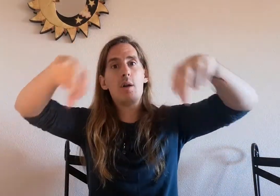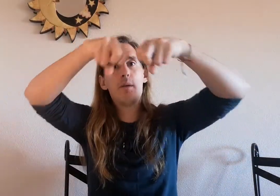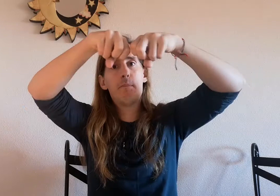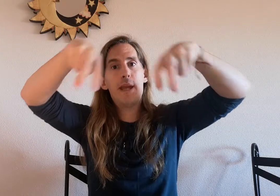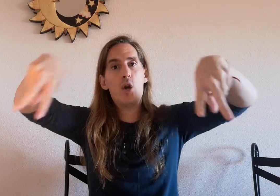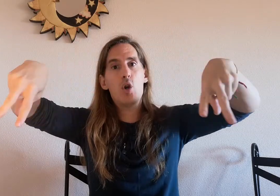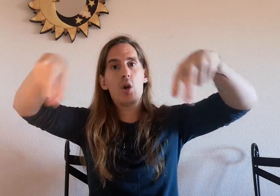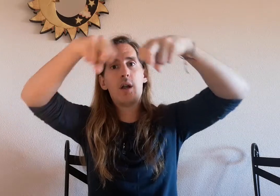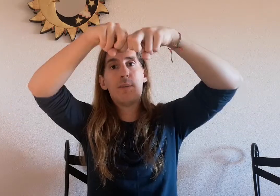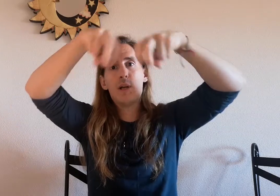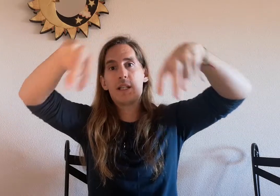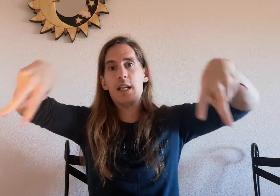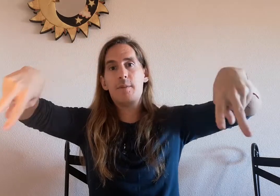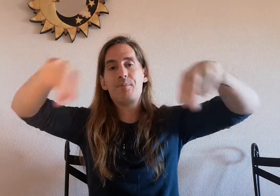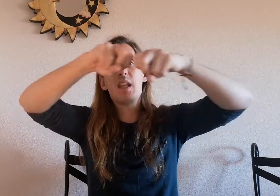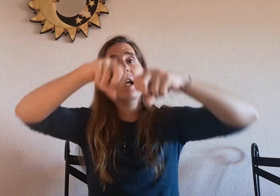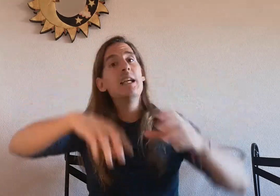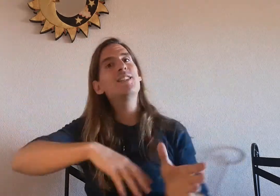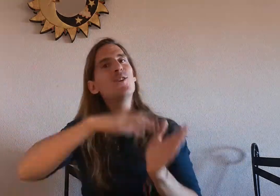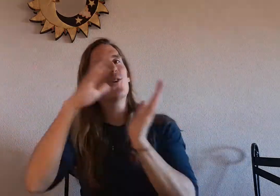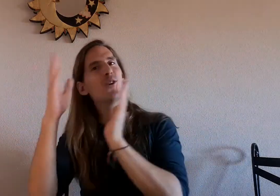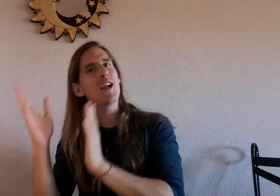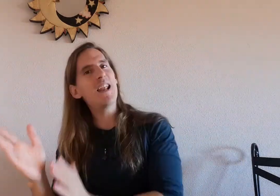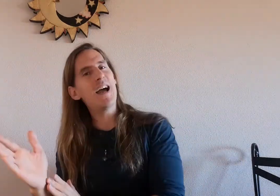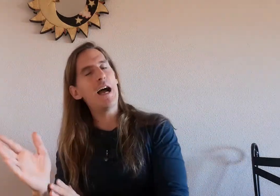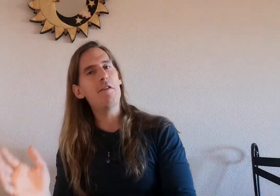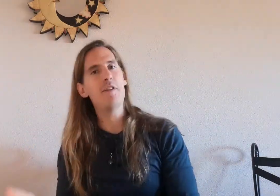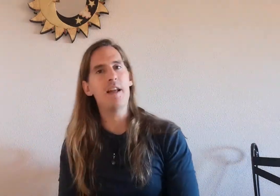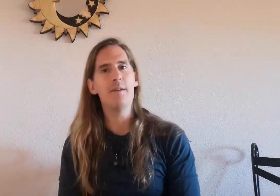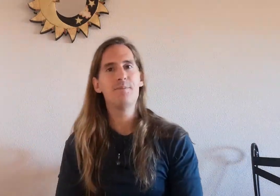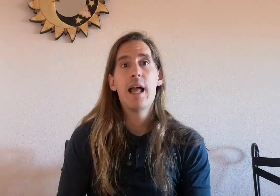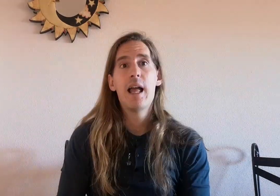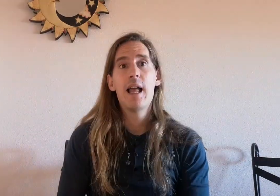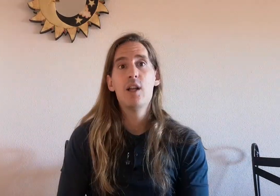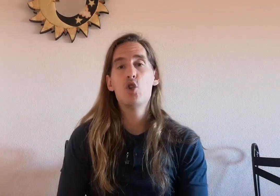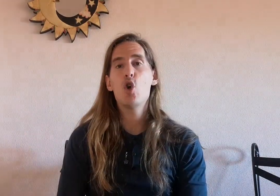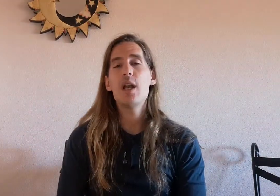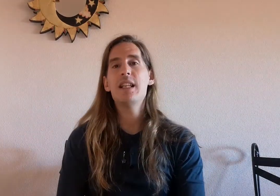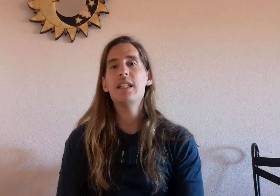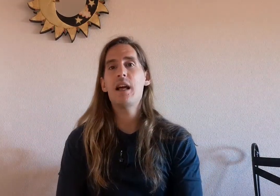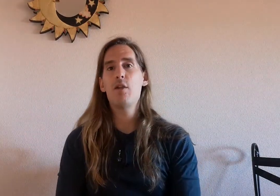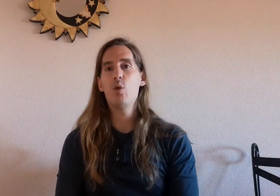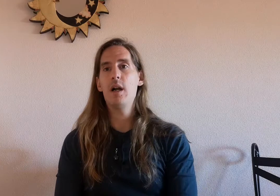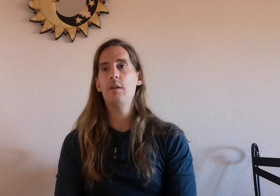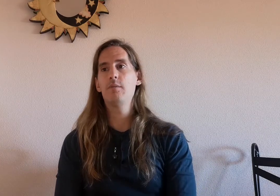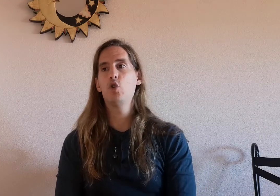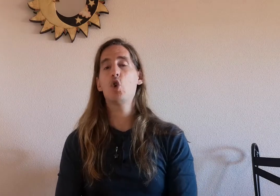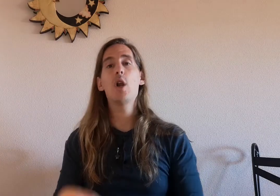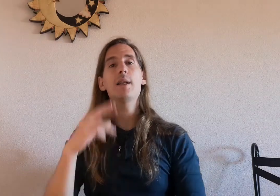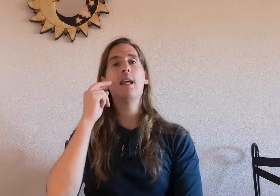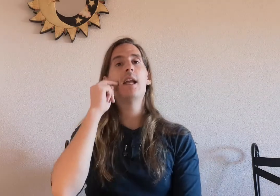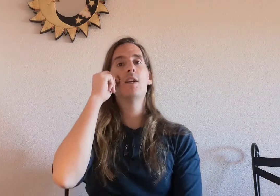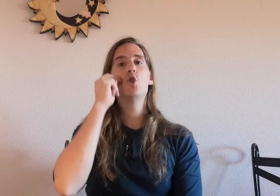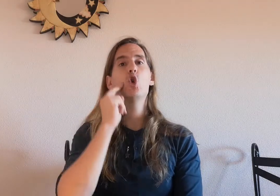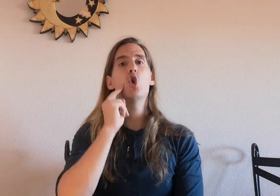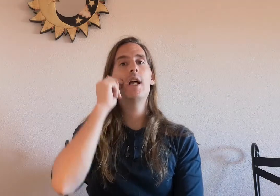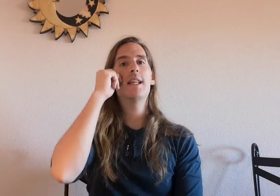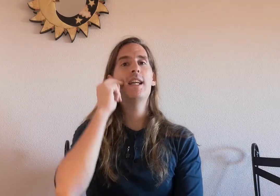peor así y sólo colocar al final chocolate sin azúcar chocolate chocolate